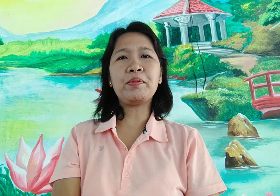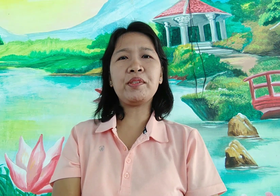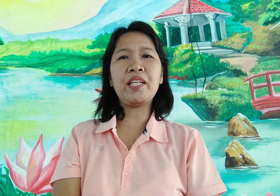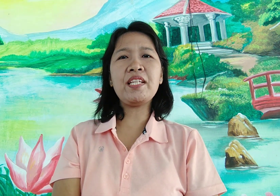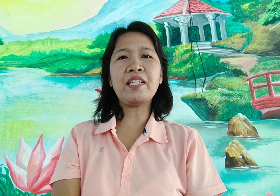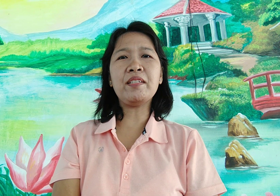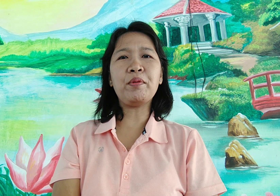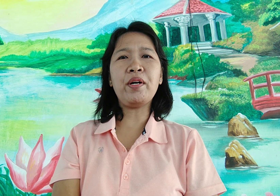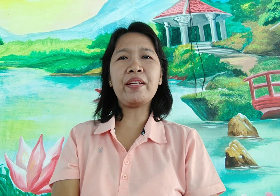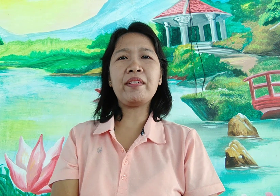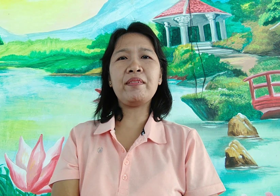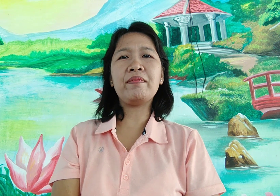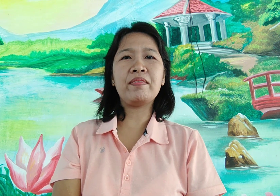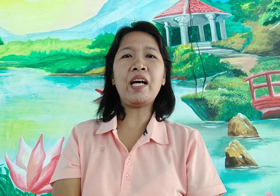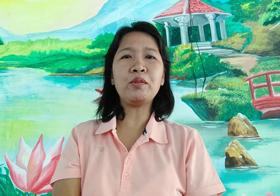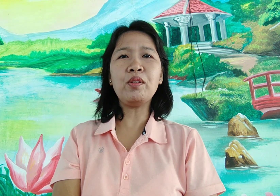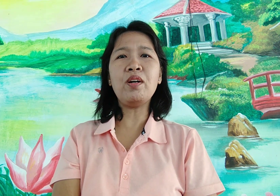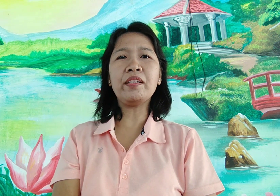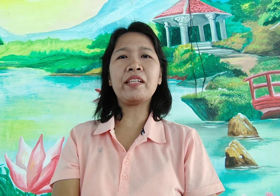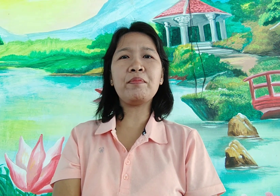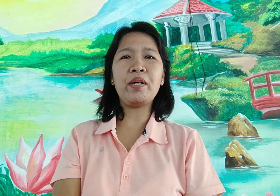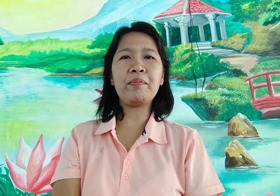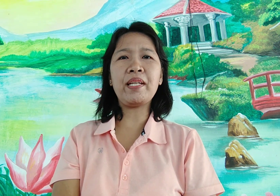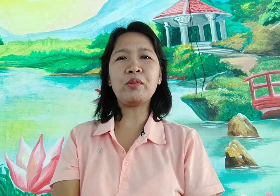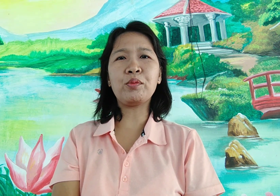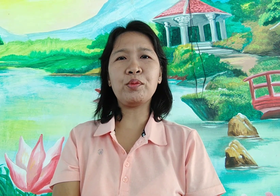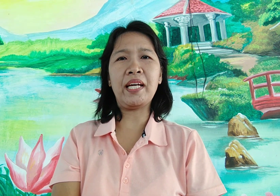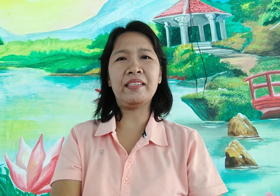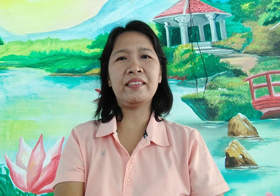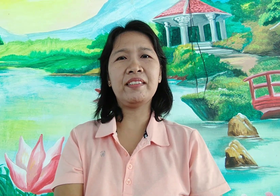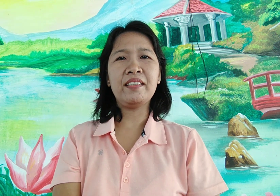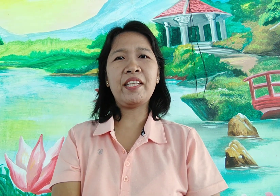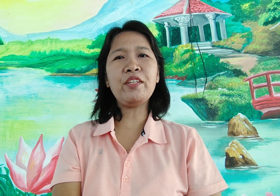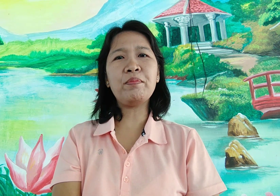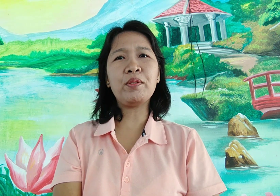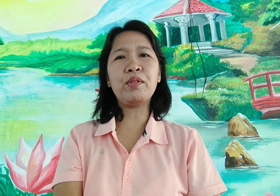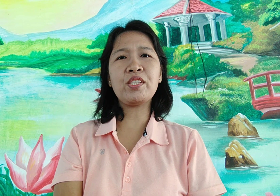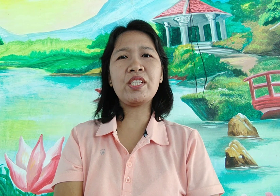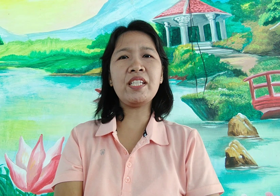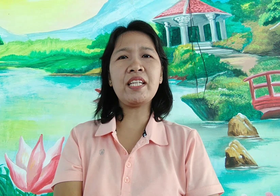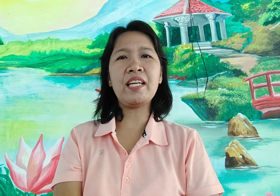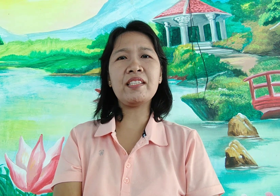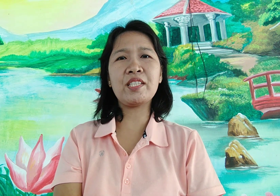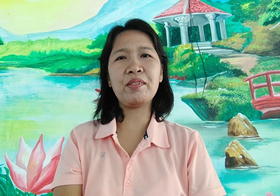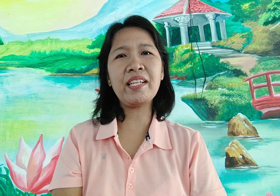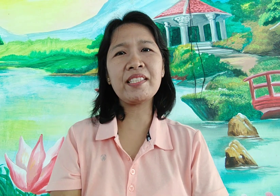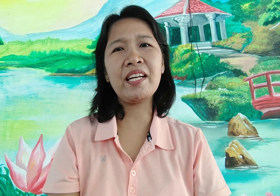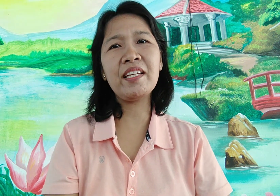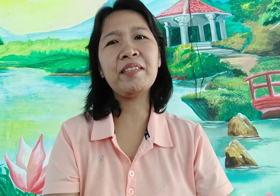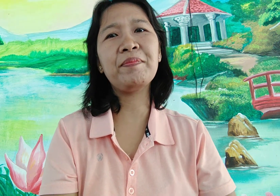for today sana po ay nakatulong at kayo po ay may natutunan thank you for watching and see you next time thank